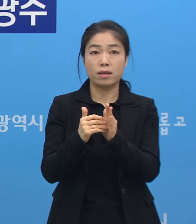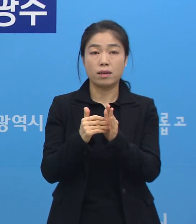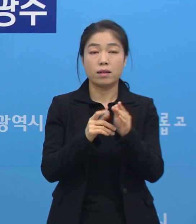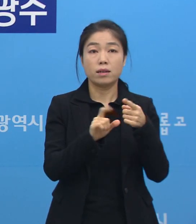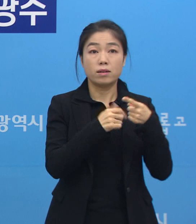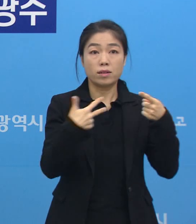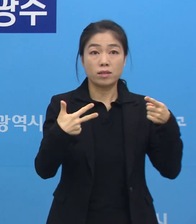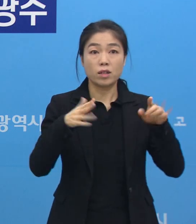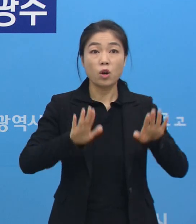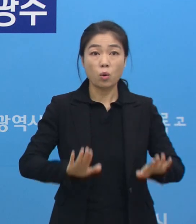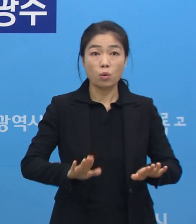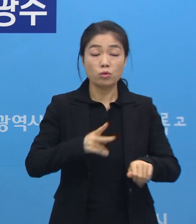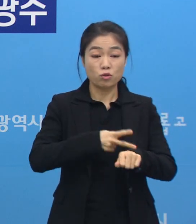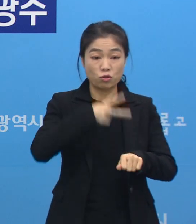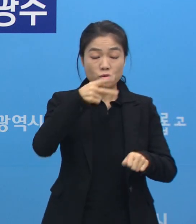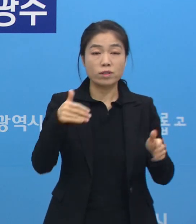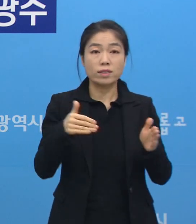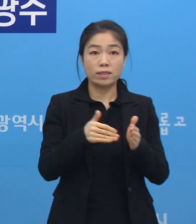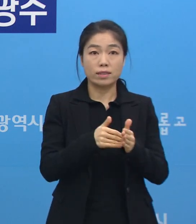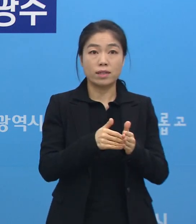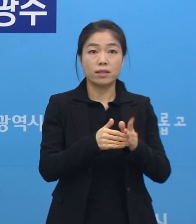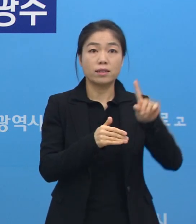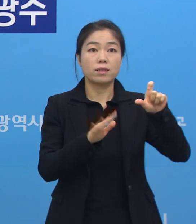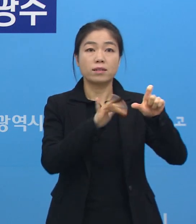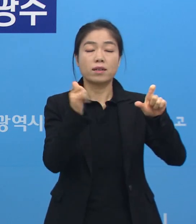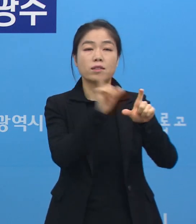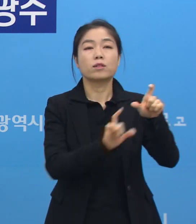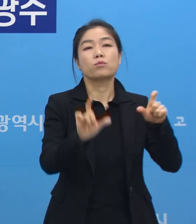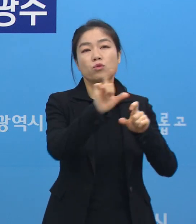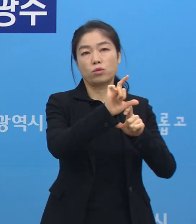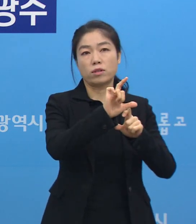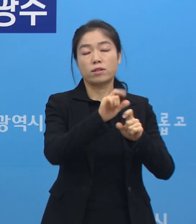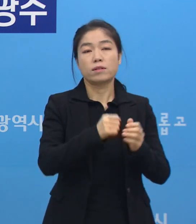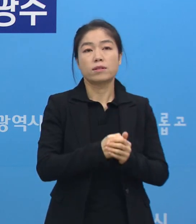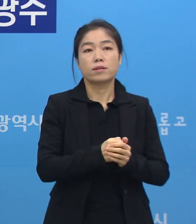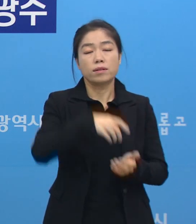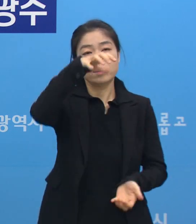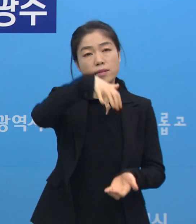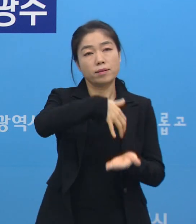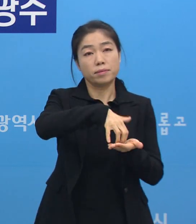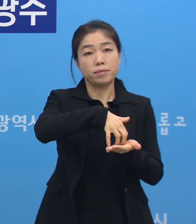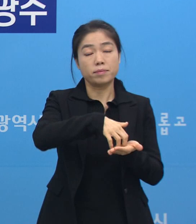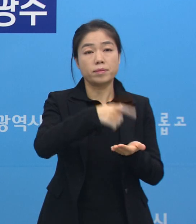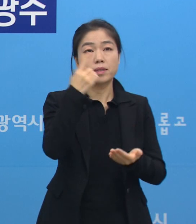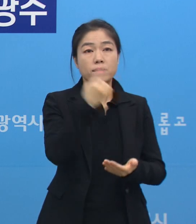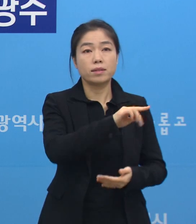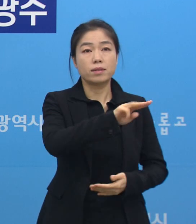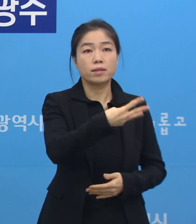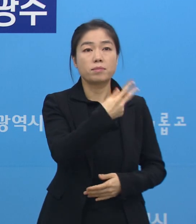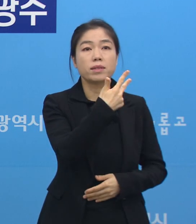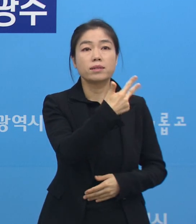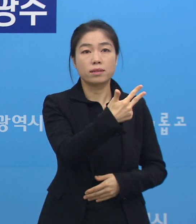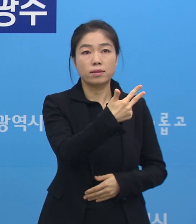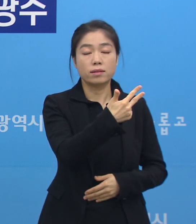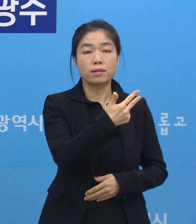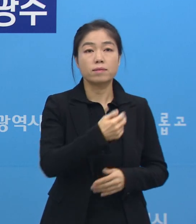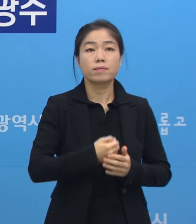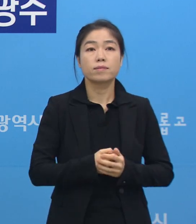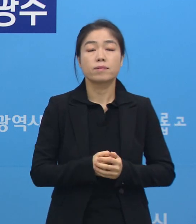1월 7일 목요일 오늘 이 시간 현재까지 15명 확진됐습니다. 총 누적 확진자는 1307명입니다.